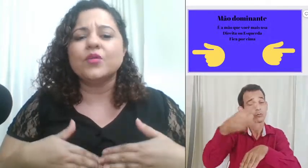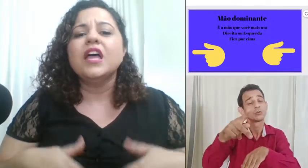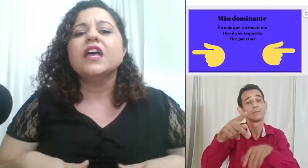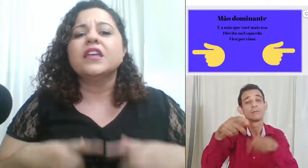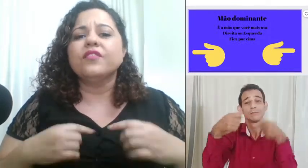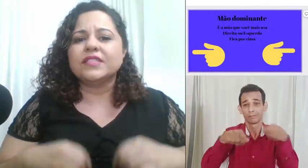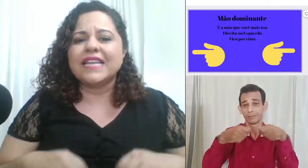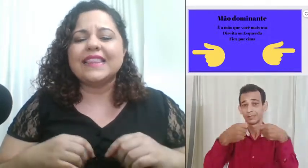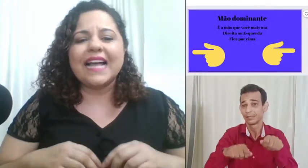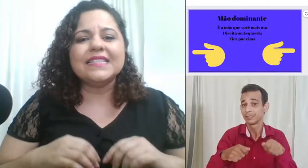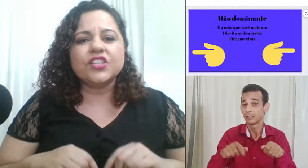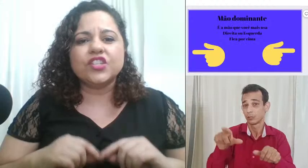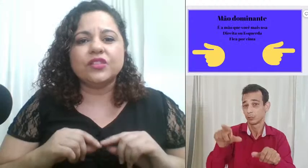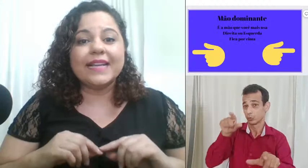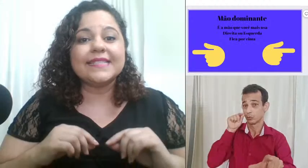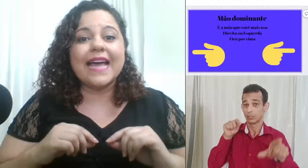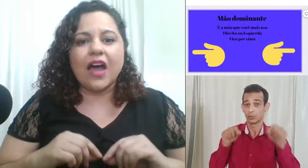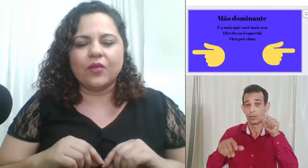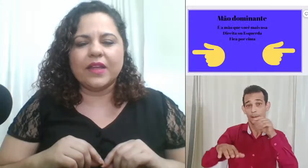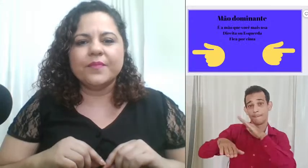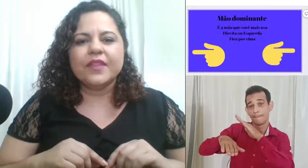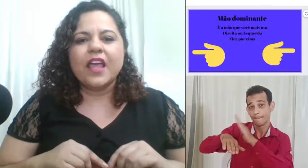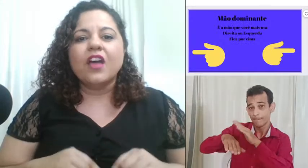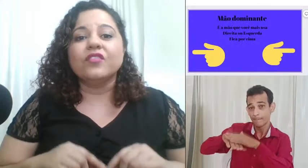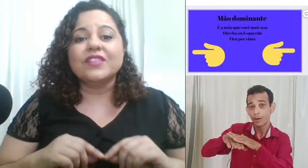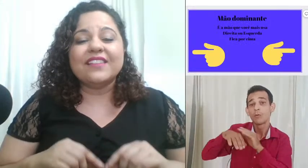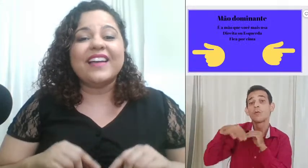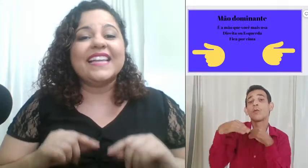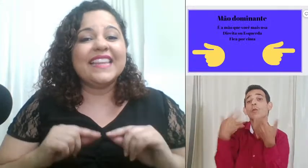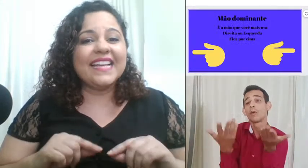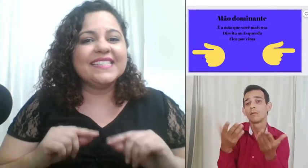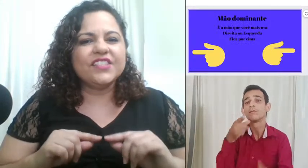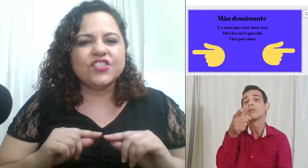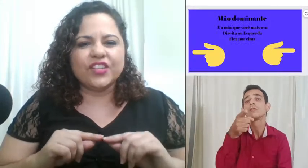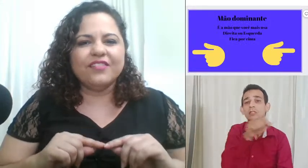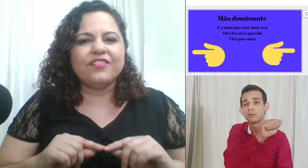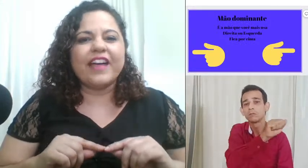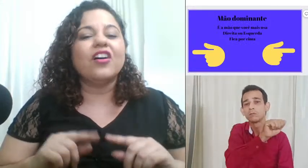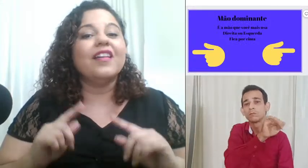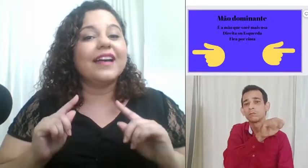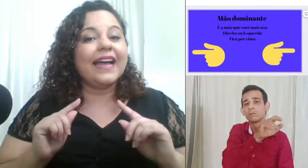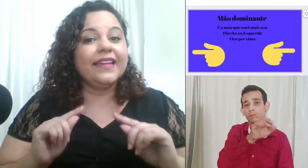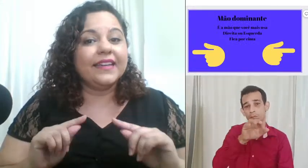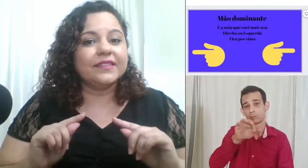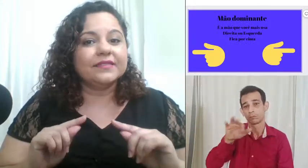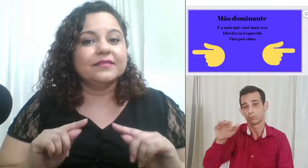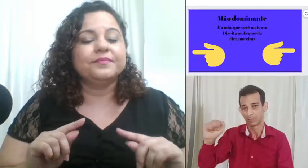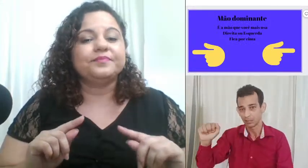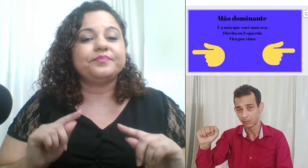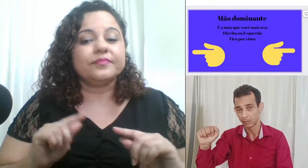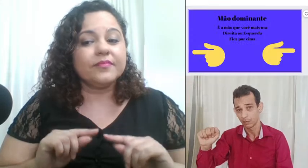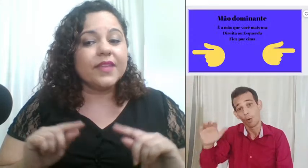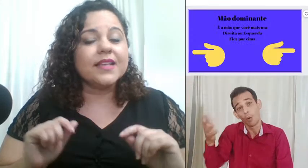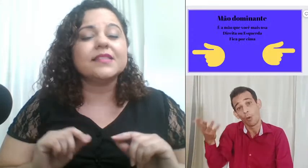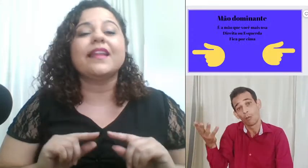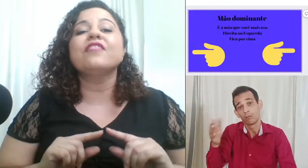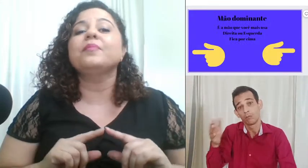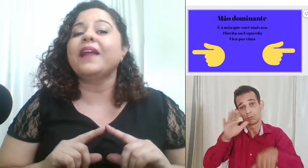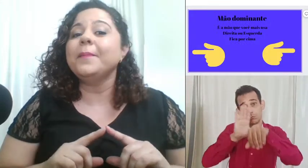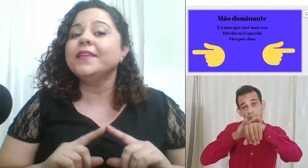que você está assistindo essa aula você vai decidir vai colocar aí escreve para mim